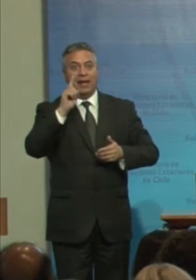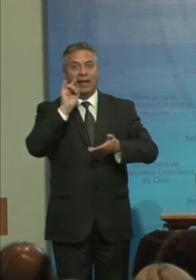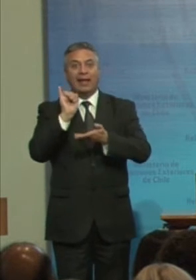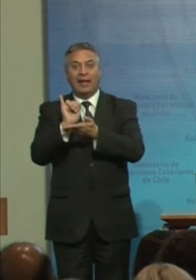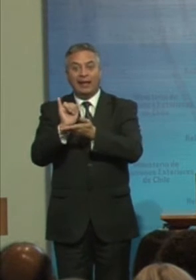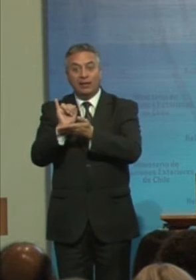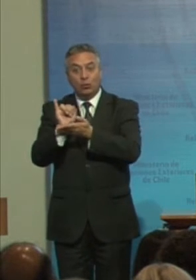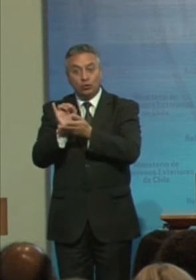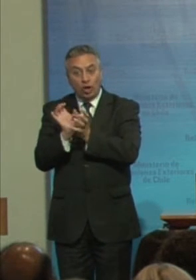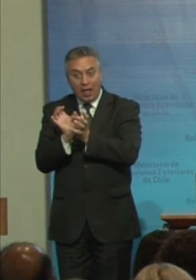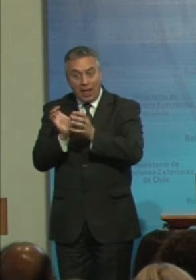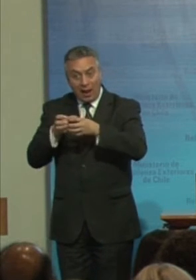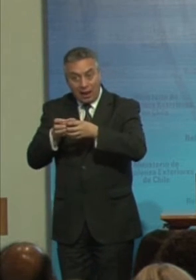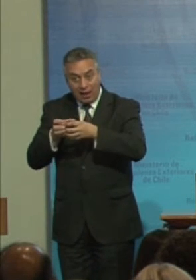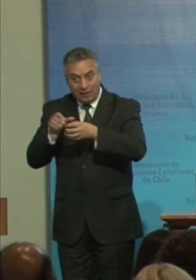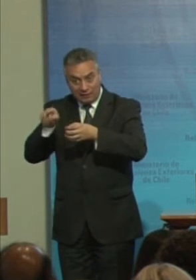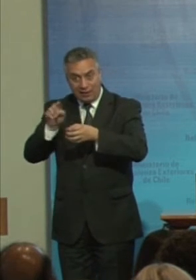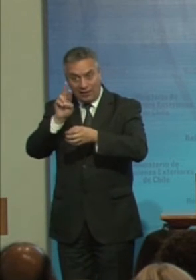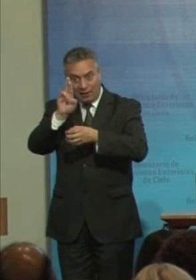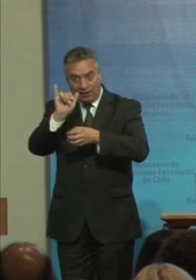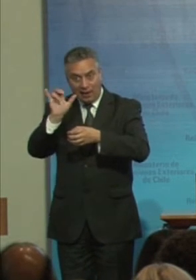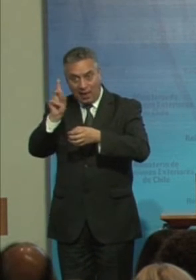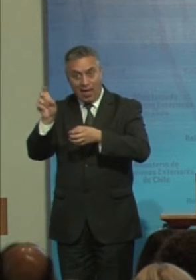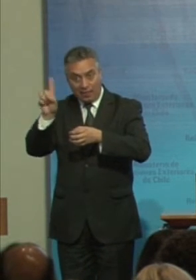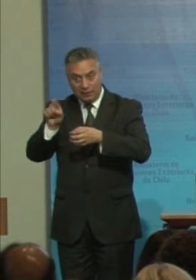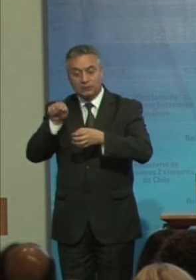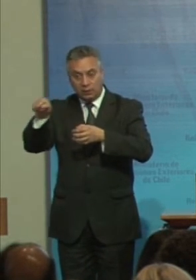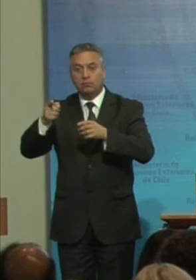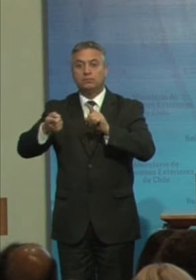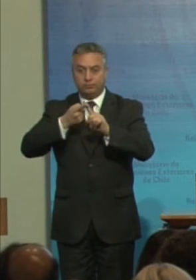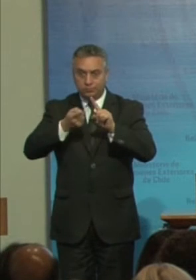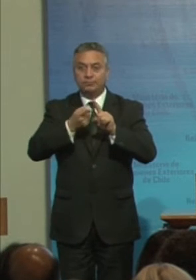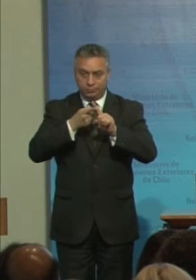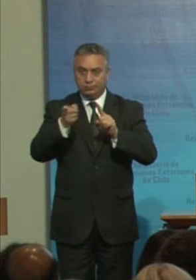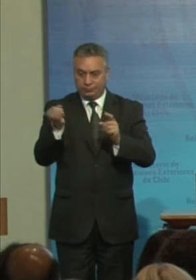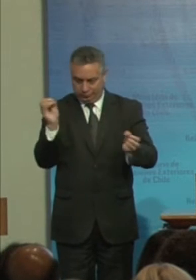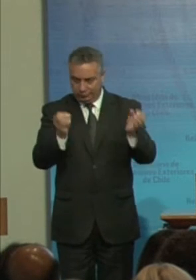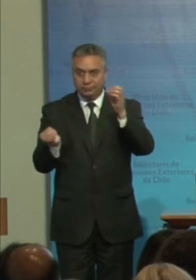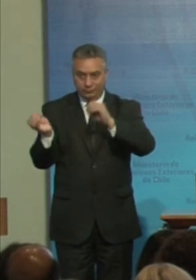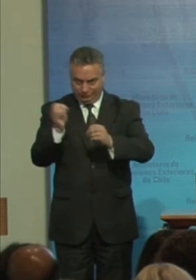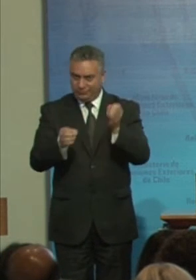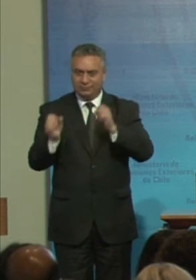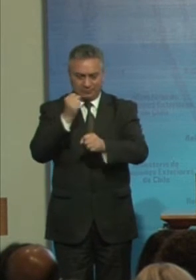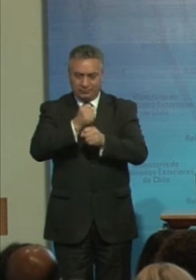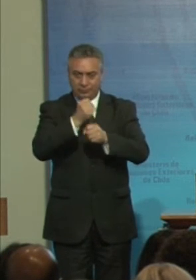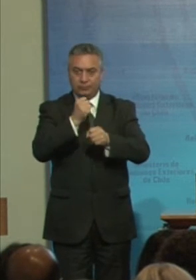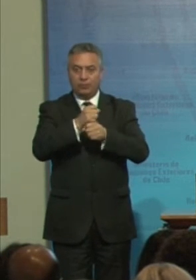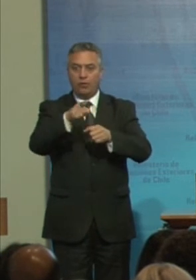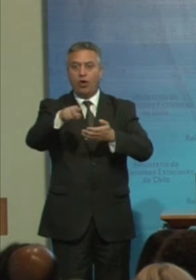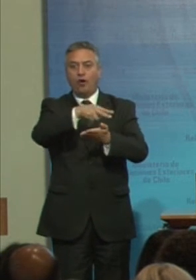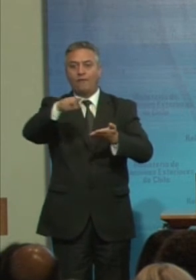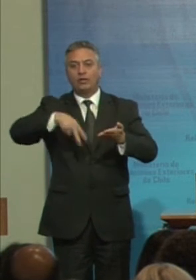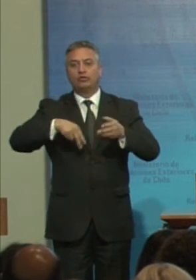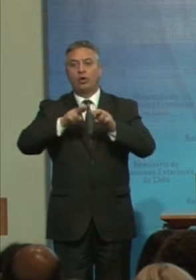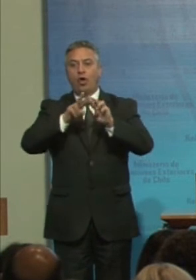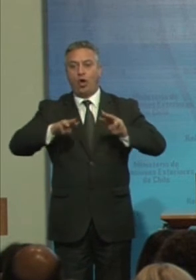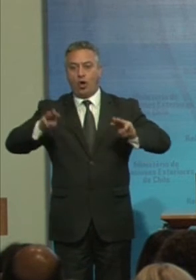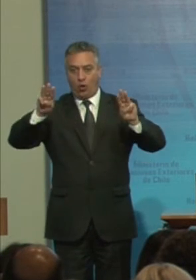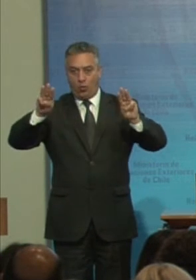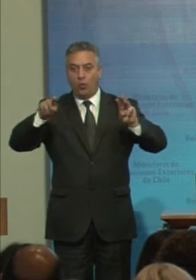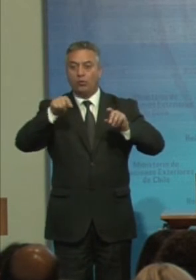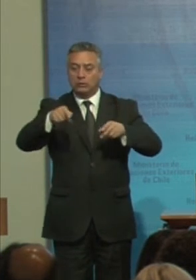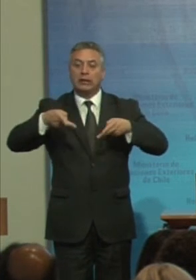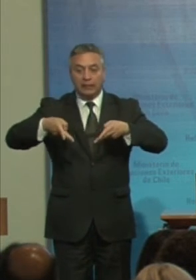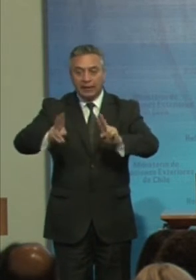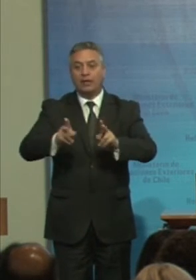Institucionalmente RIADIS Participó Activamente En la elaboración De la convención De la ONU Sobre los derechos De las personas